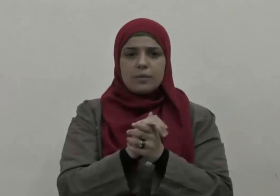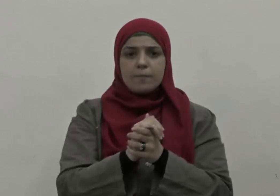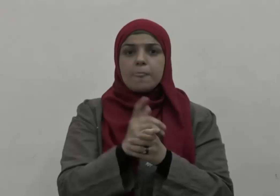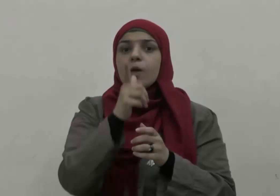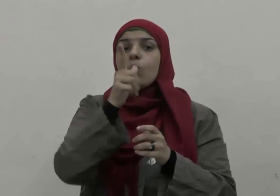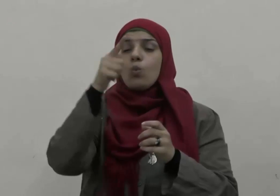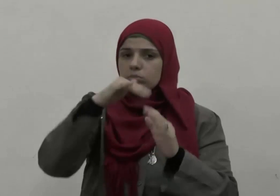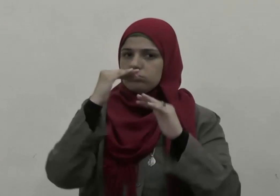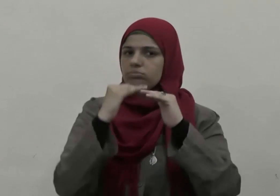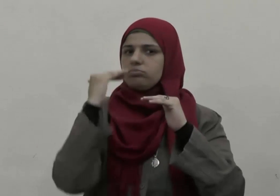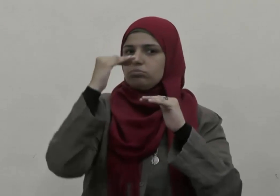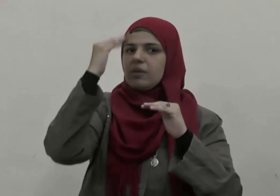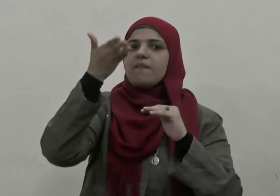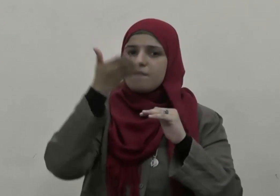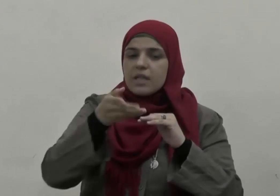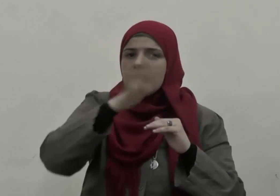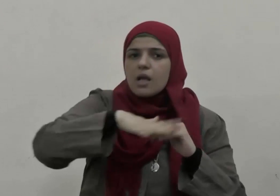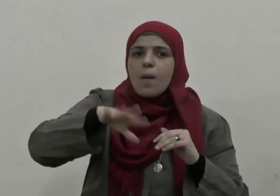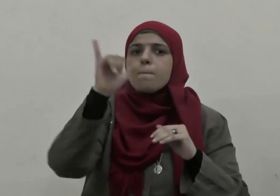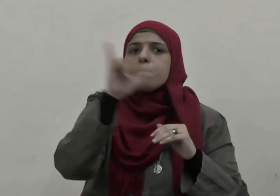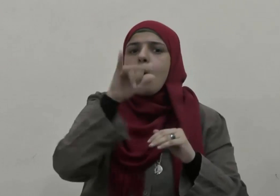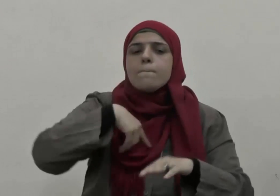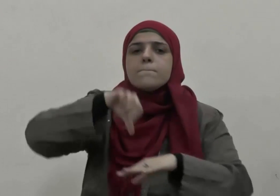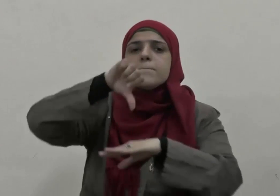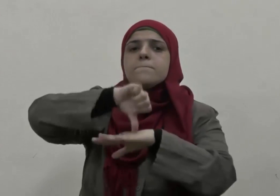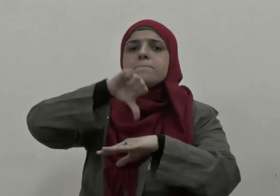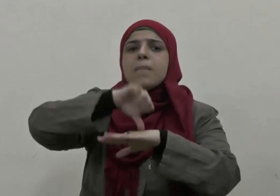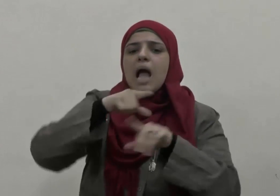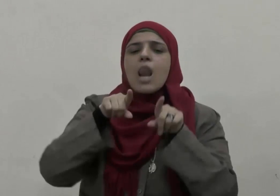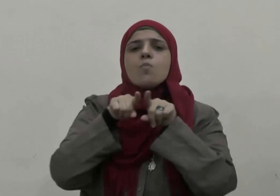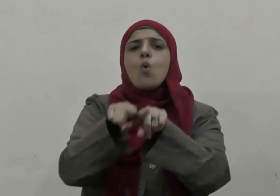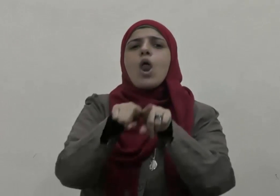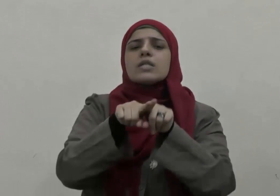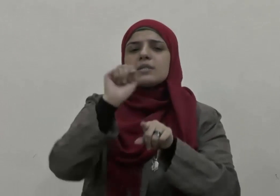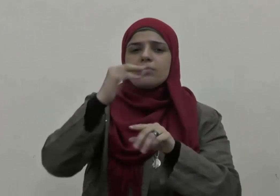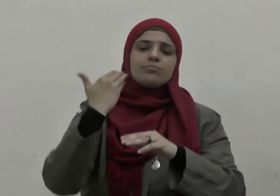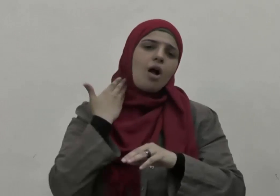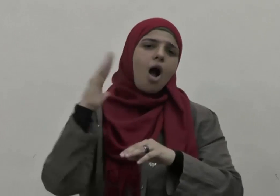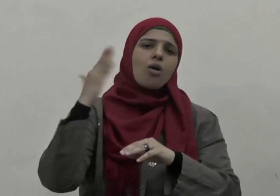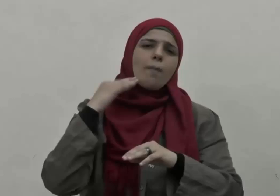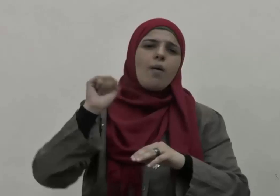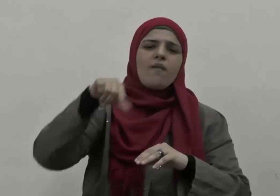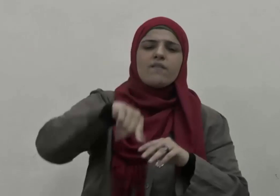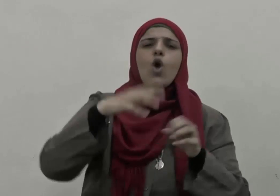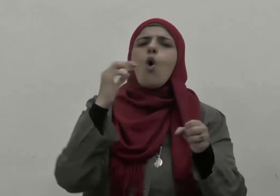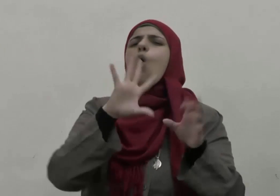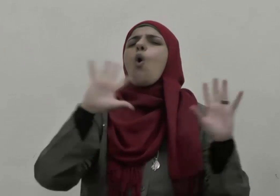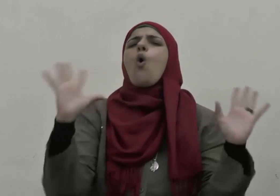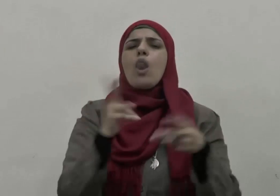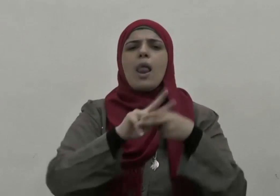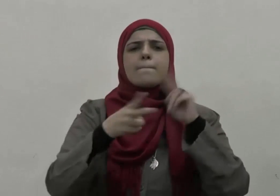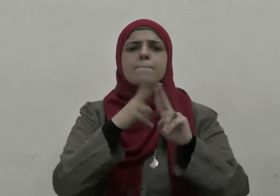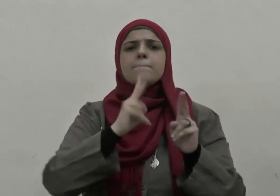ونرقى بأمتنا إلى المكانة التي تليق بها في كل المجالات